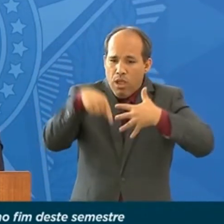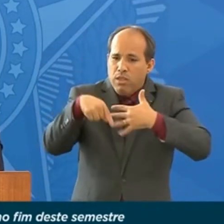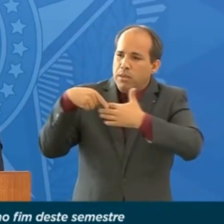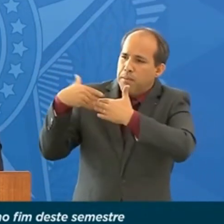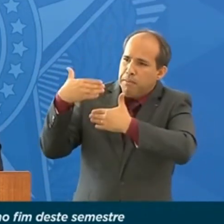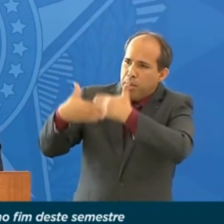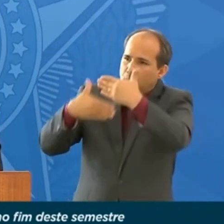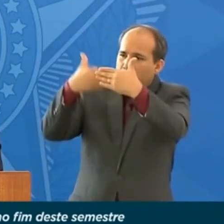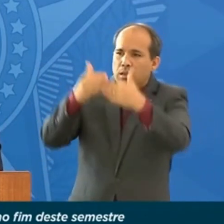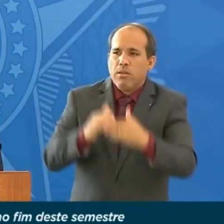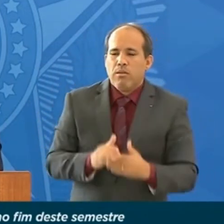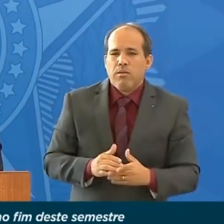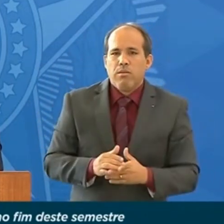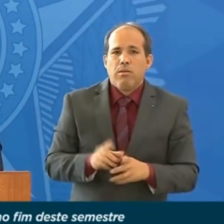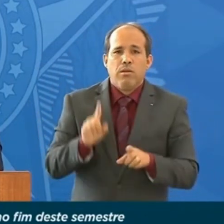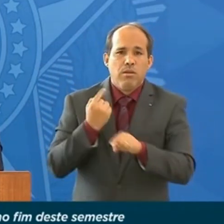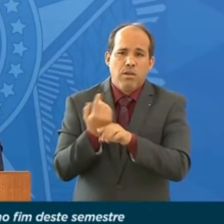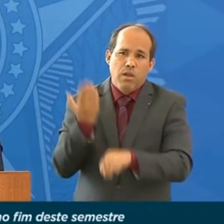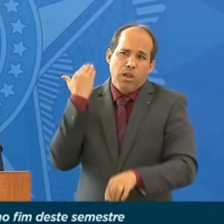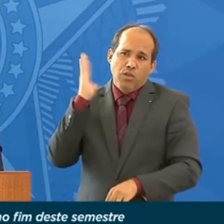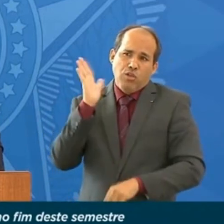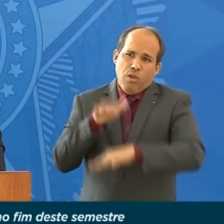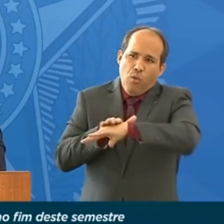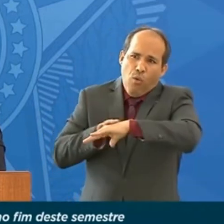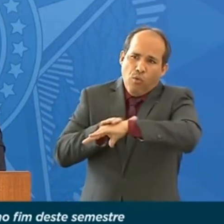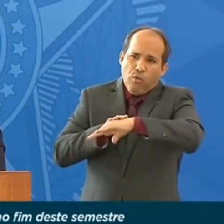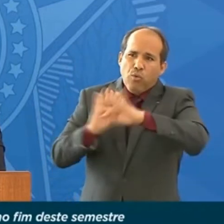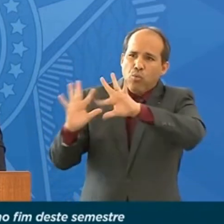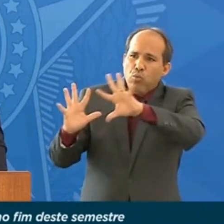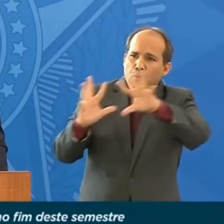Temos conversado com todas as teles,